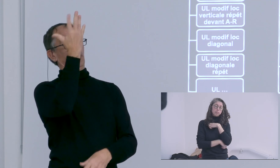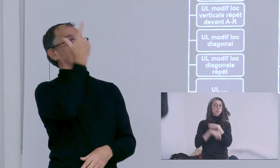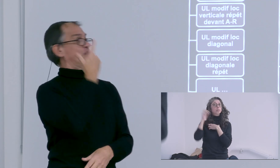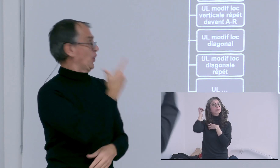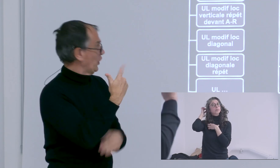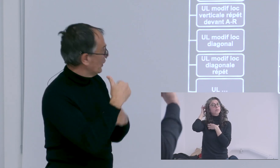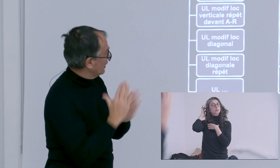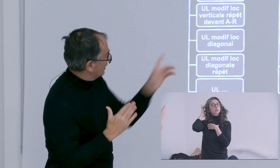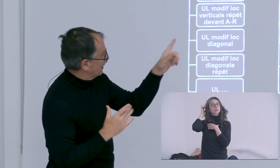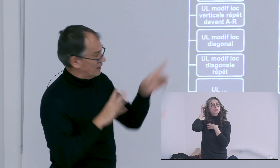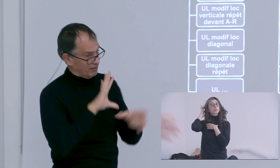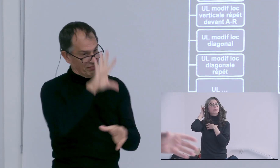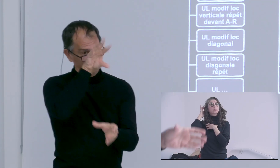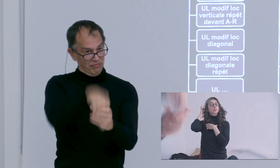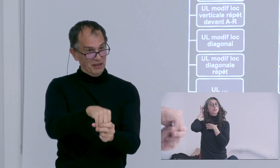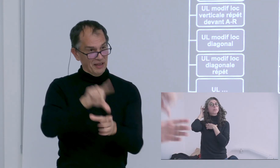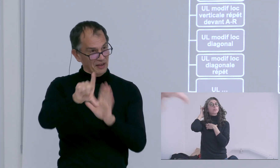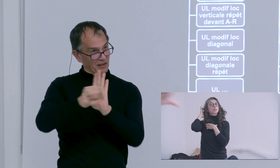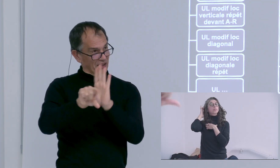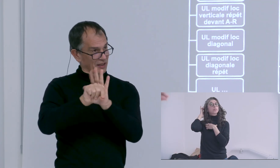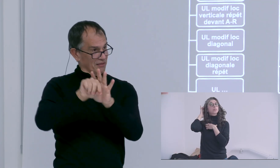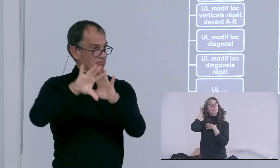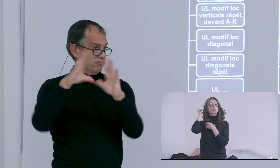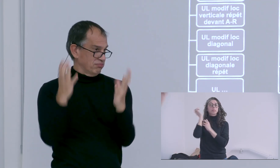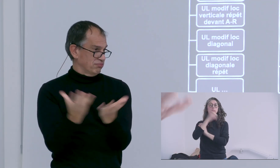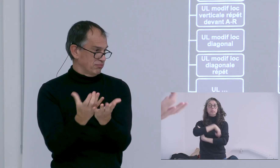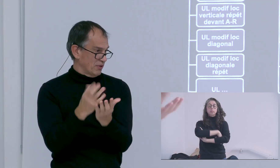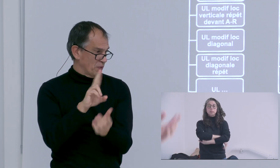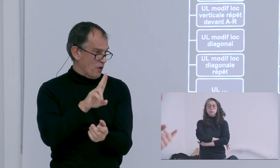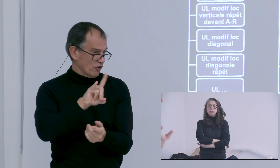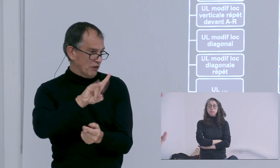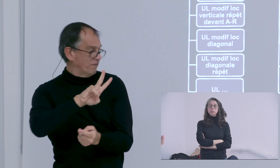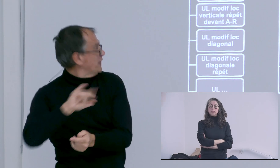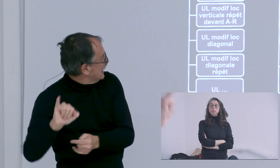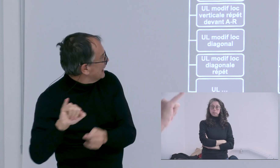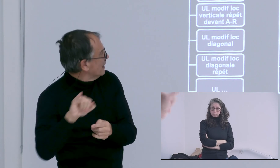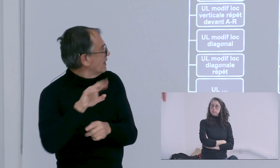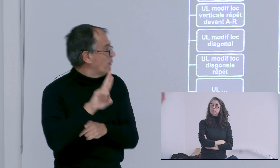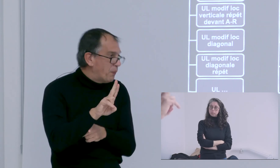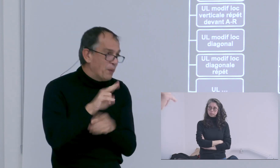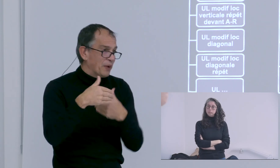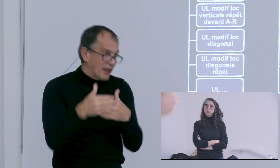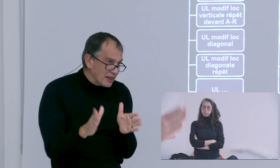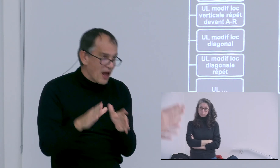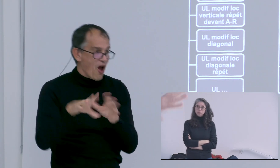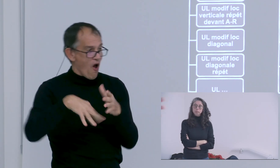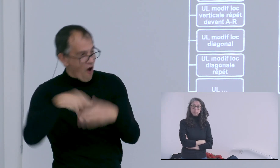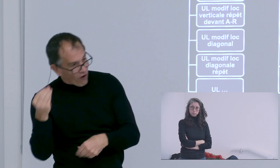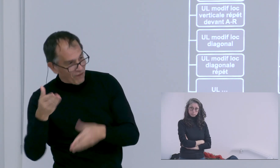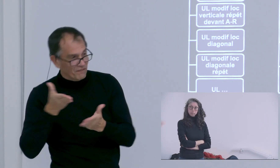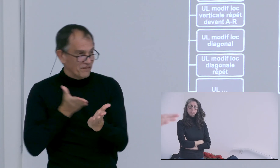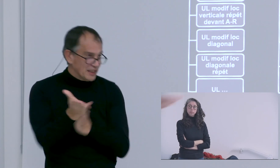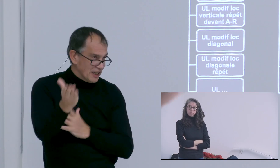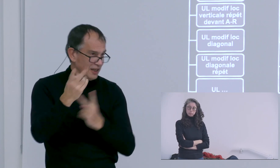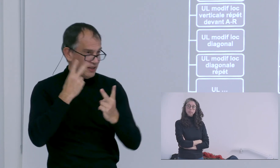sur cette question là et en fait vous développez deux catégories différentes sur une qui est plutôt sur